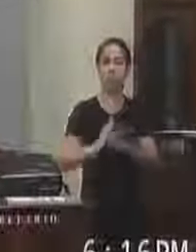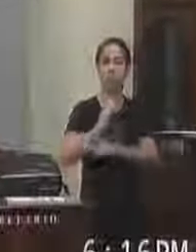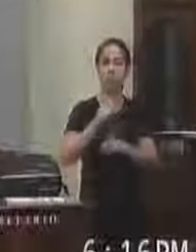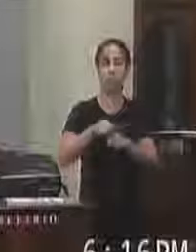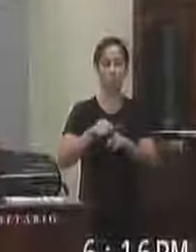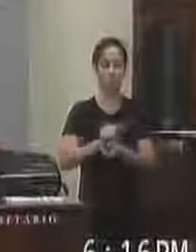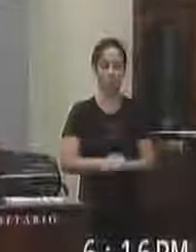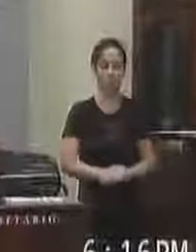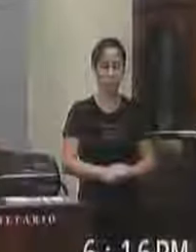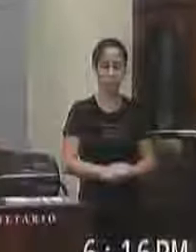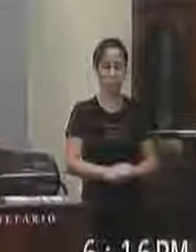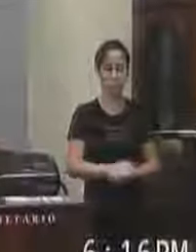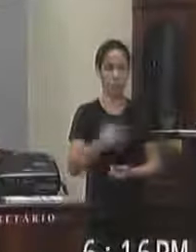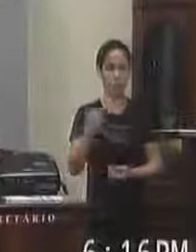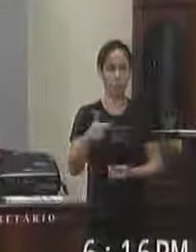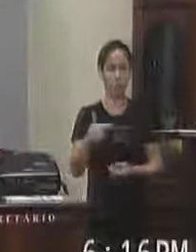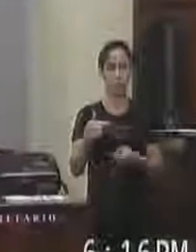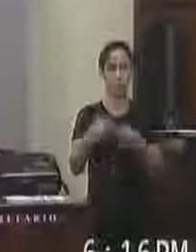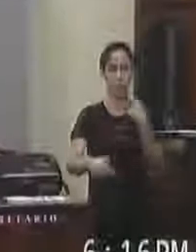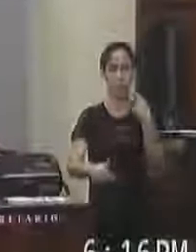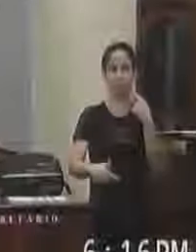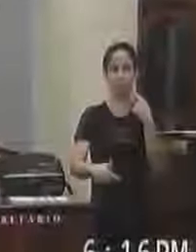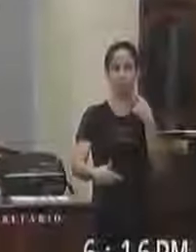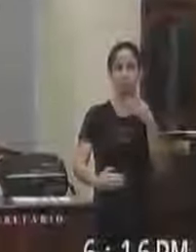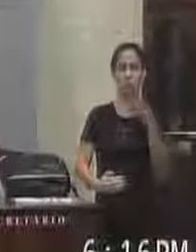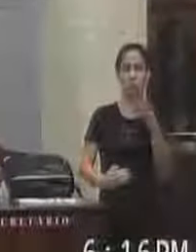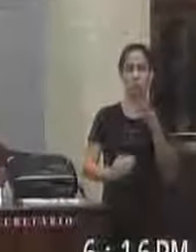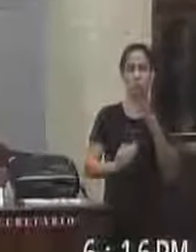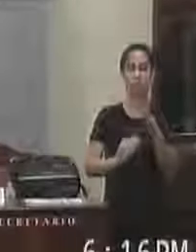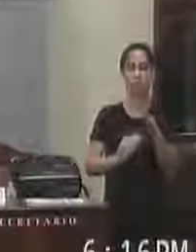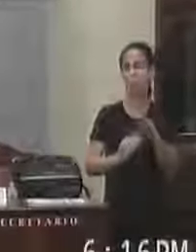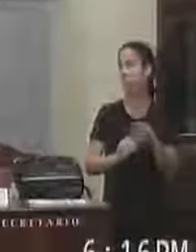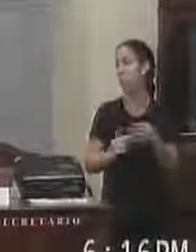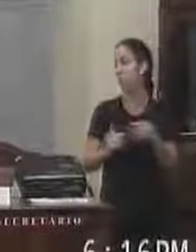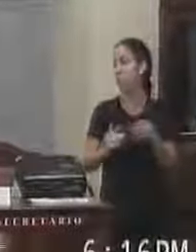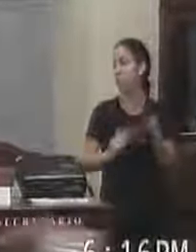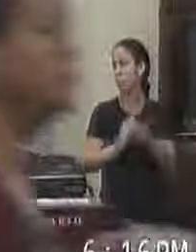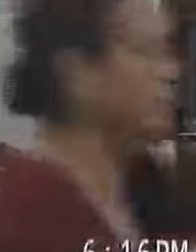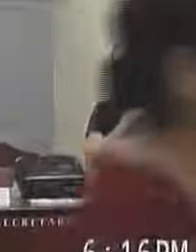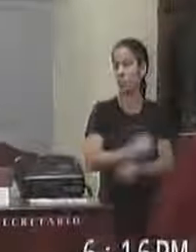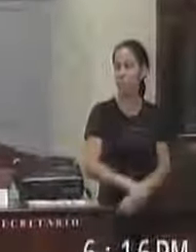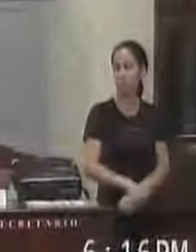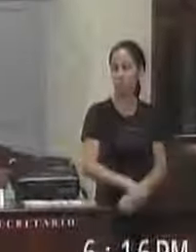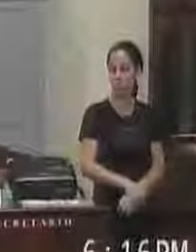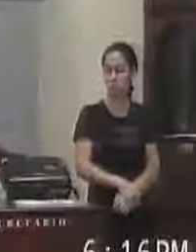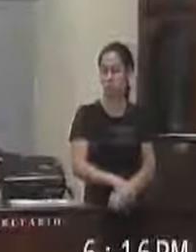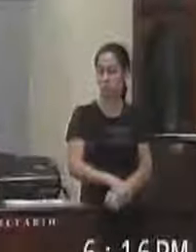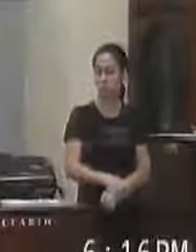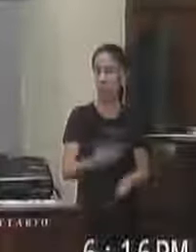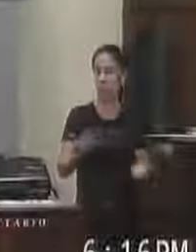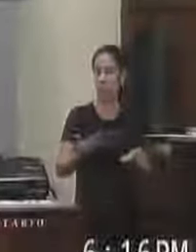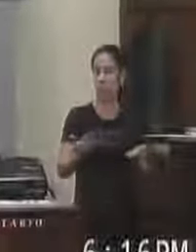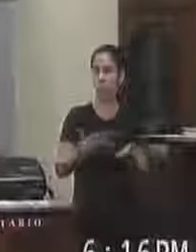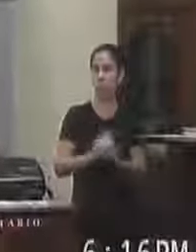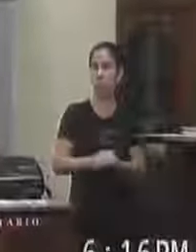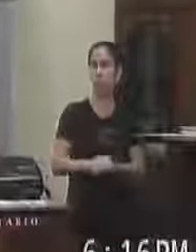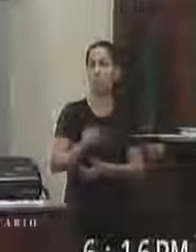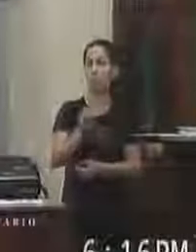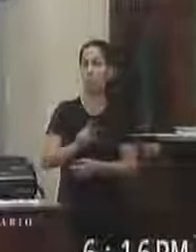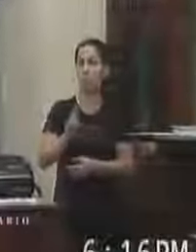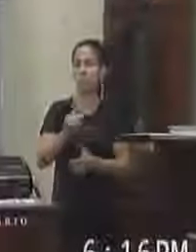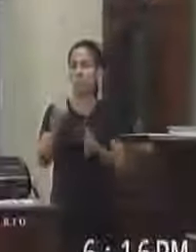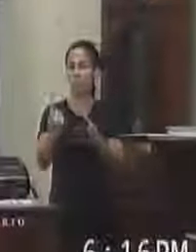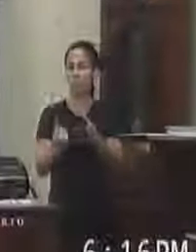da mesma. Não tendo quem se oponha, se encontra aprovado. Vamos agora ao uso